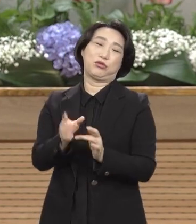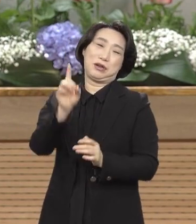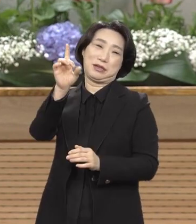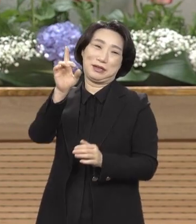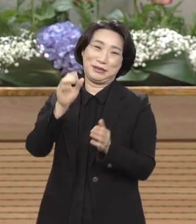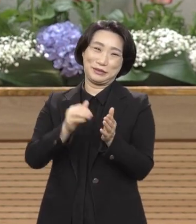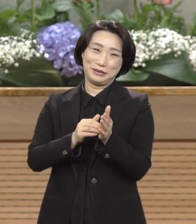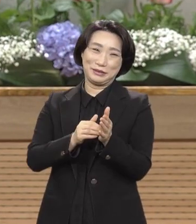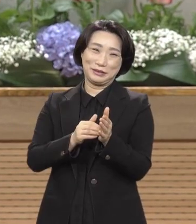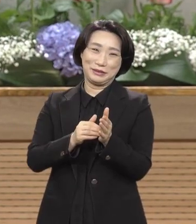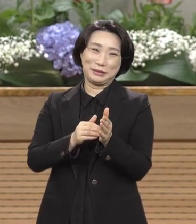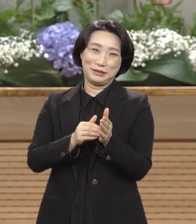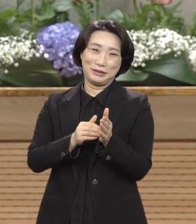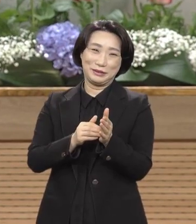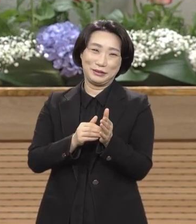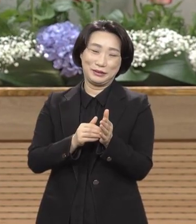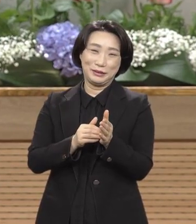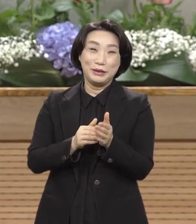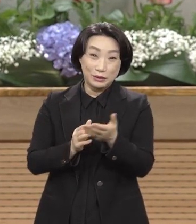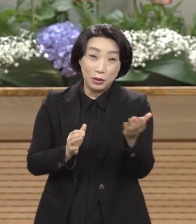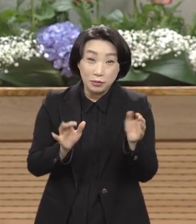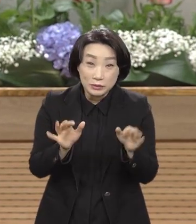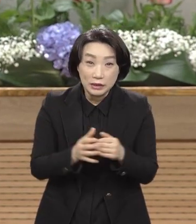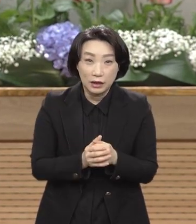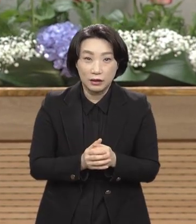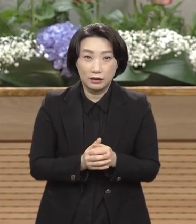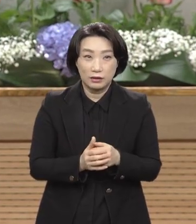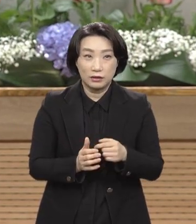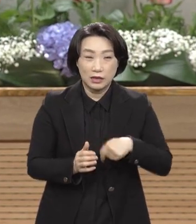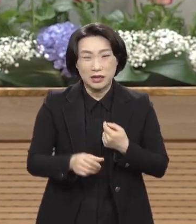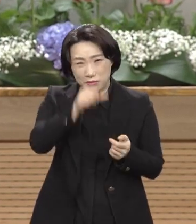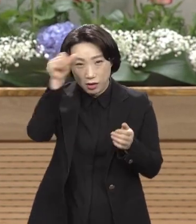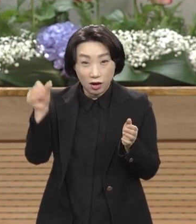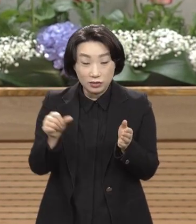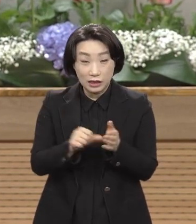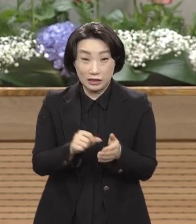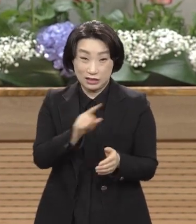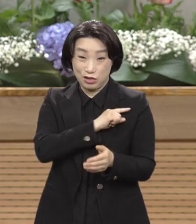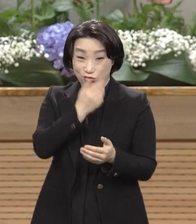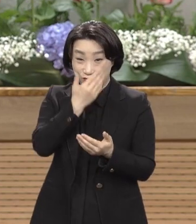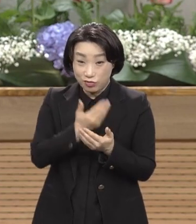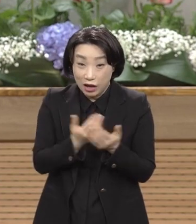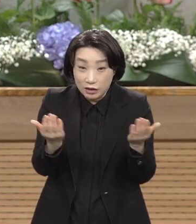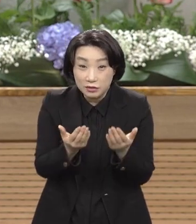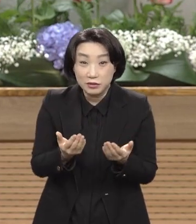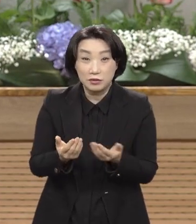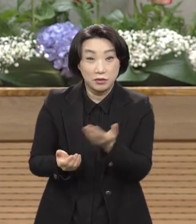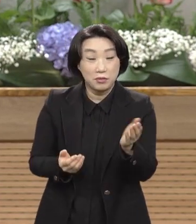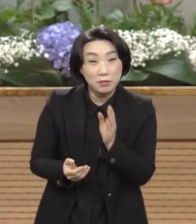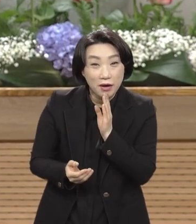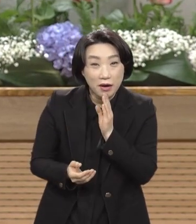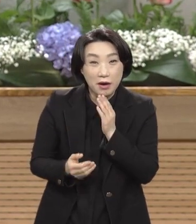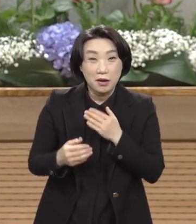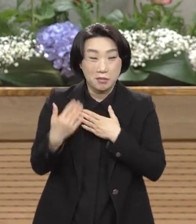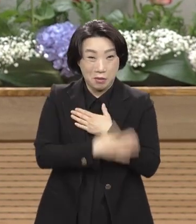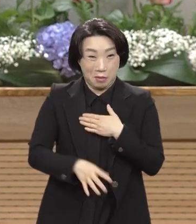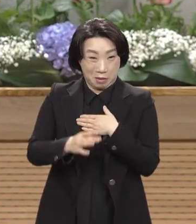그런데 사람이 자기 일생에 가장 화제된 얘기 몸에 각인된 얘기